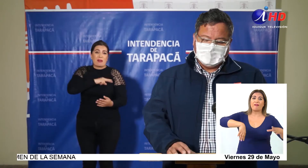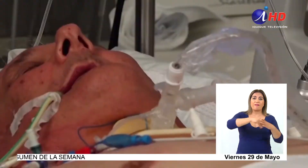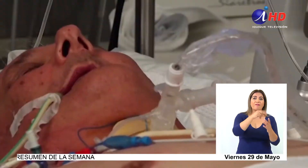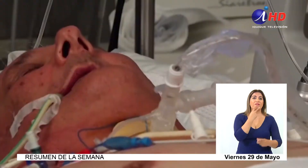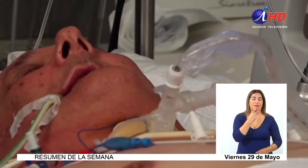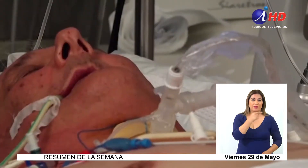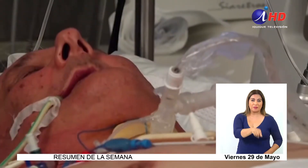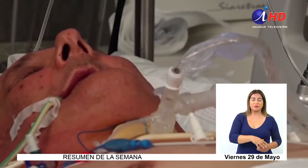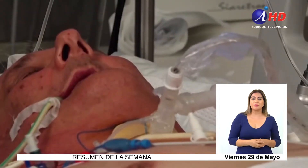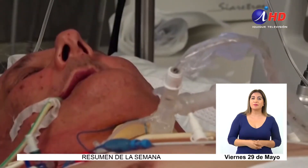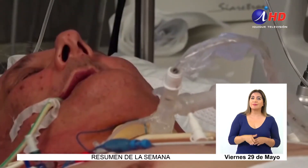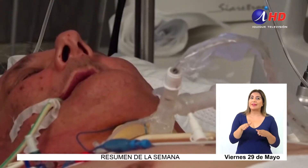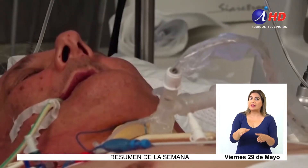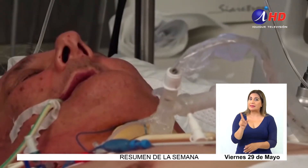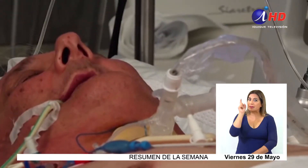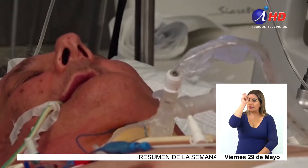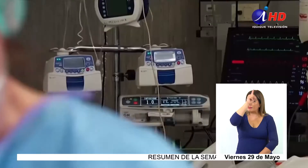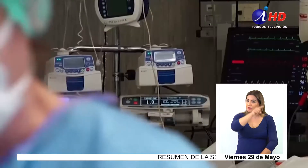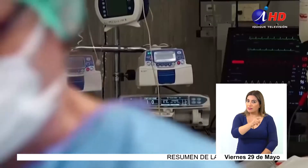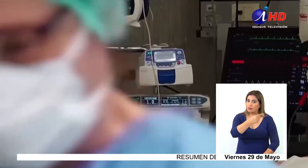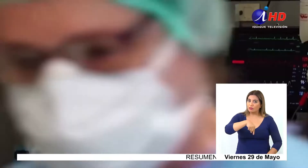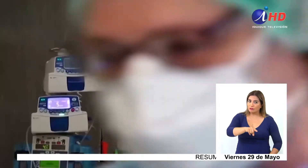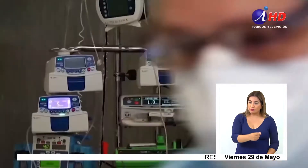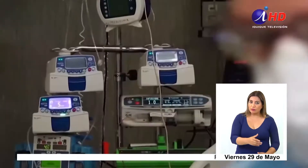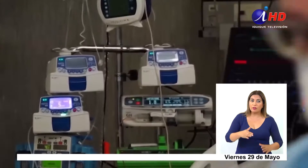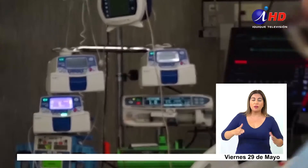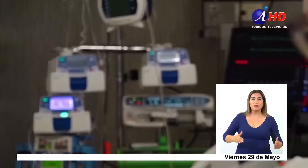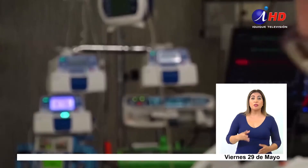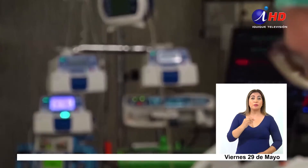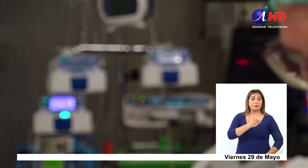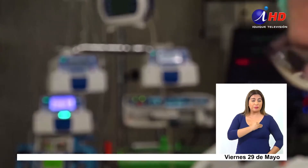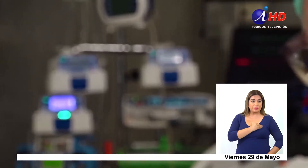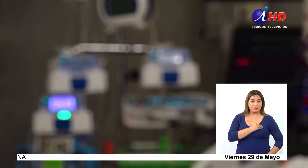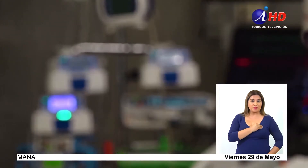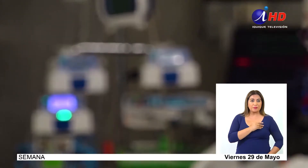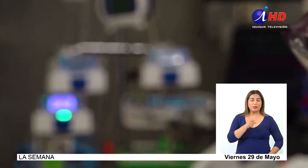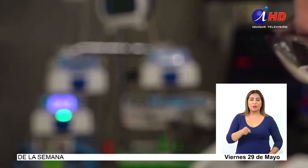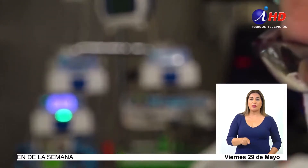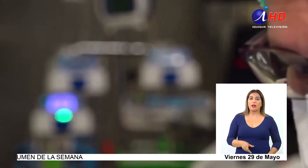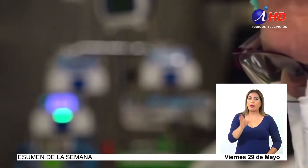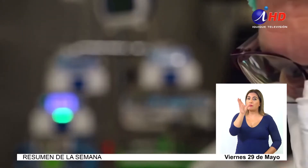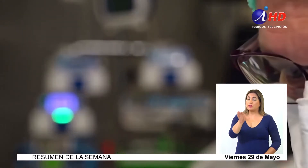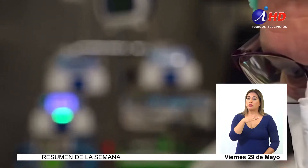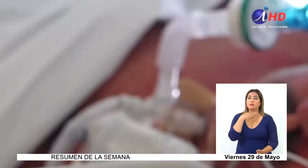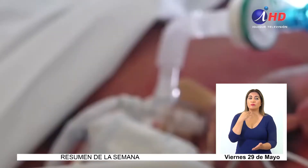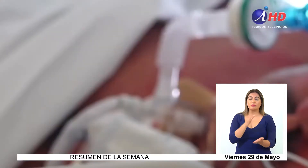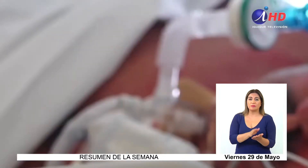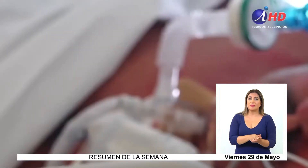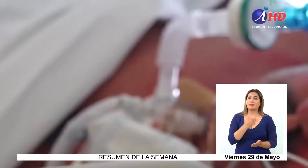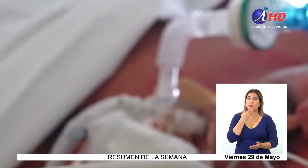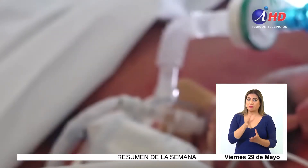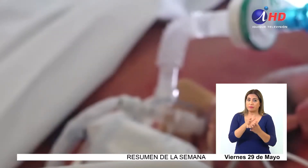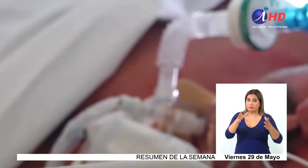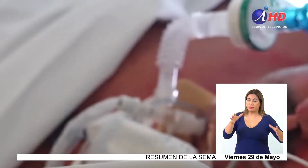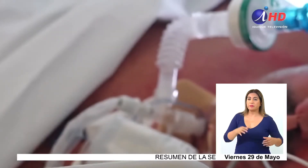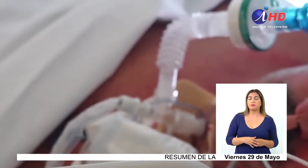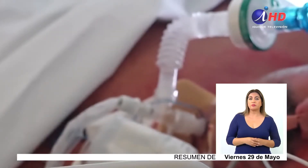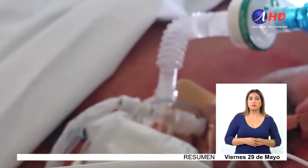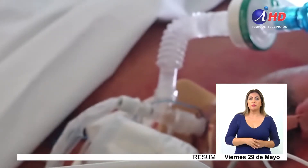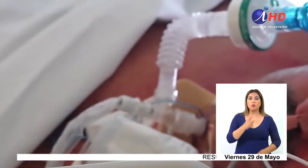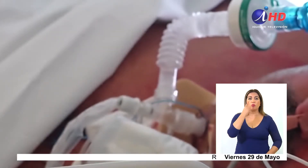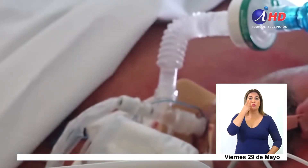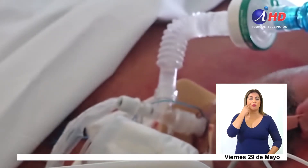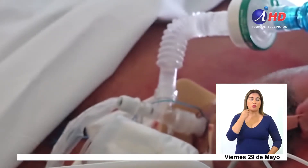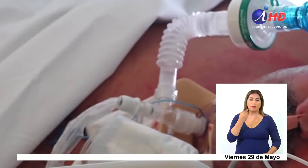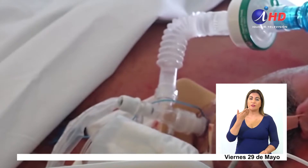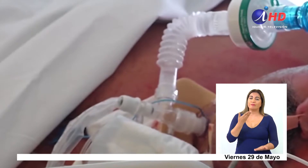esta región. Así de complicados estamos, lo más lamentable es que los fallecidos también aumentan. Un día más,